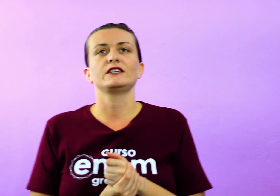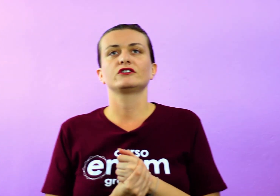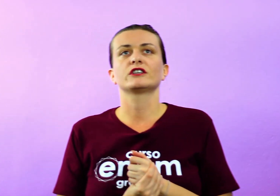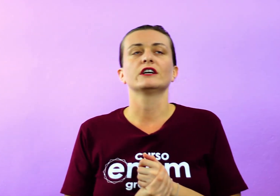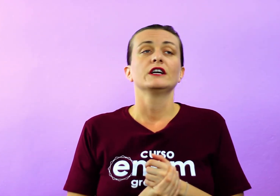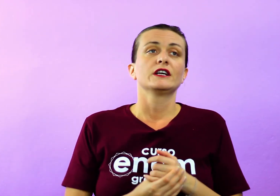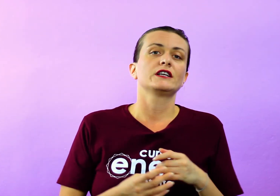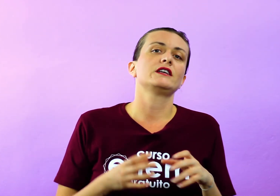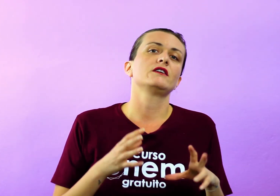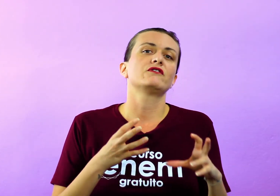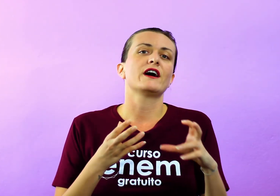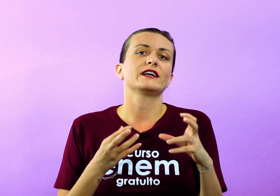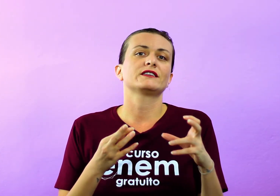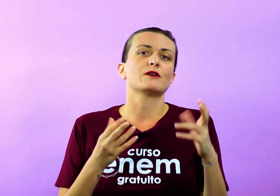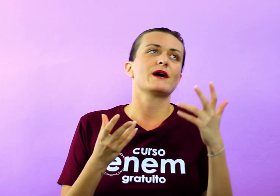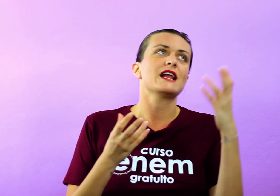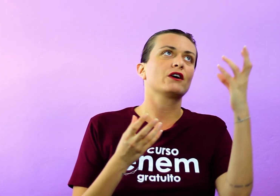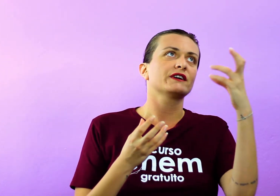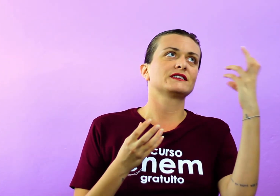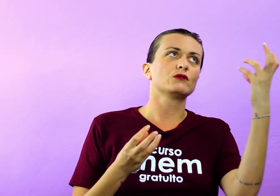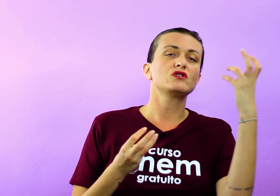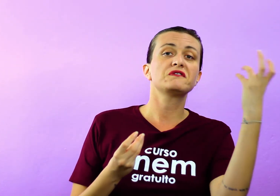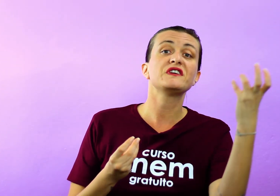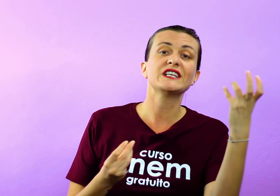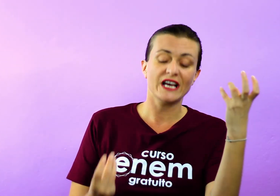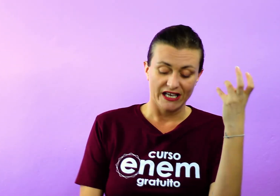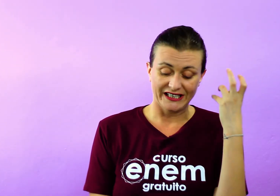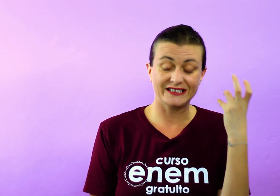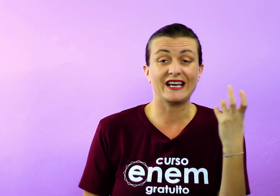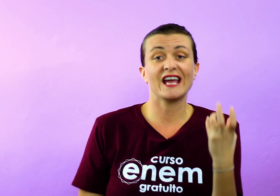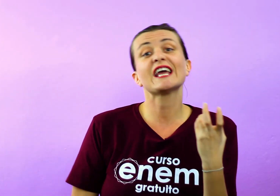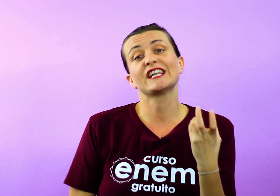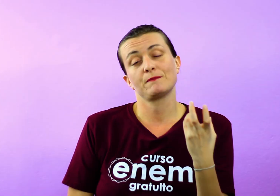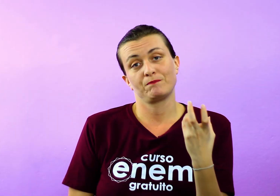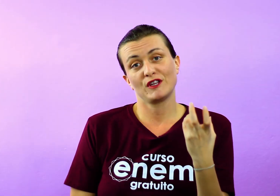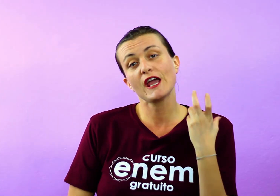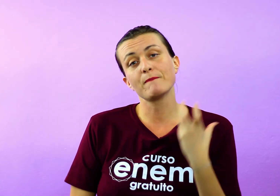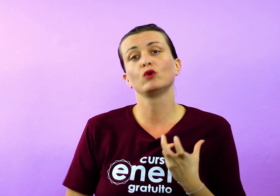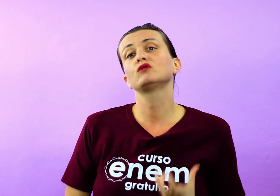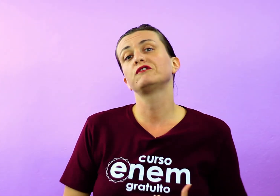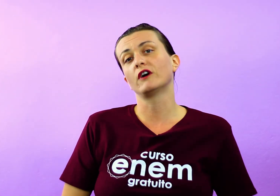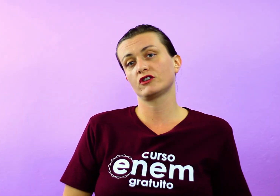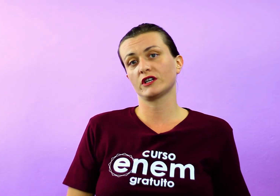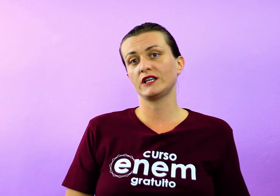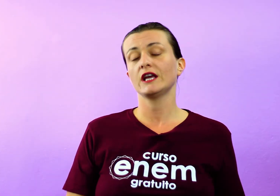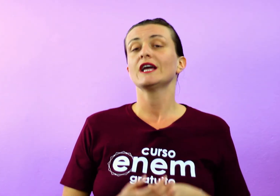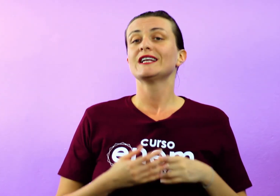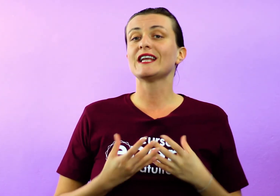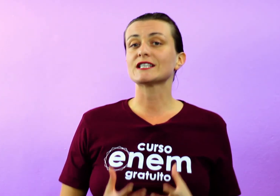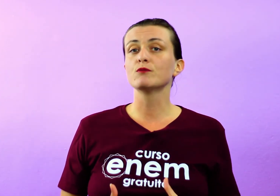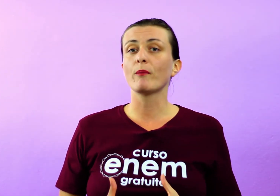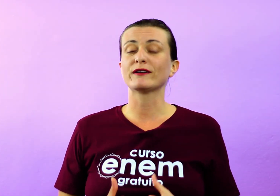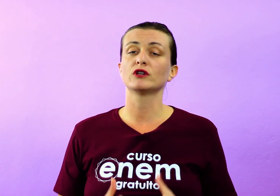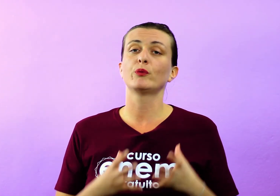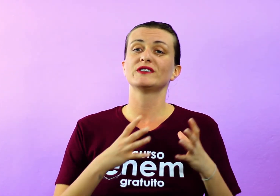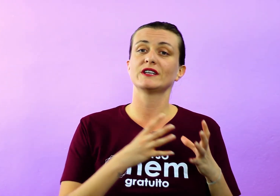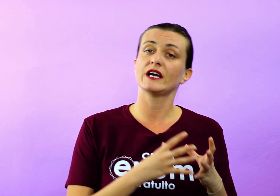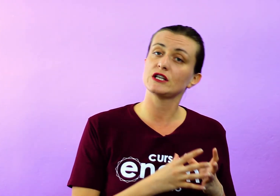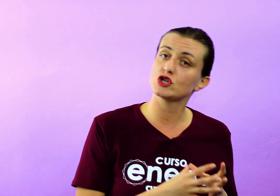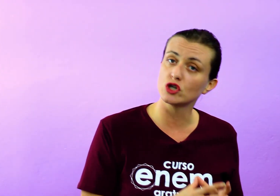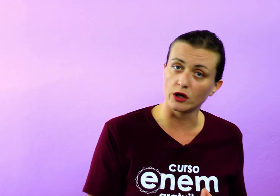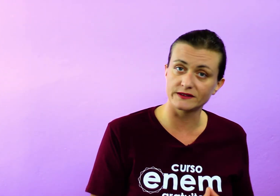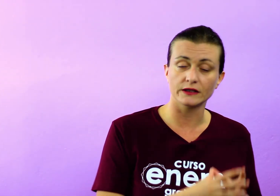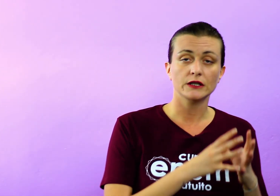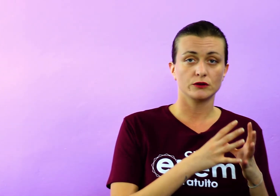a característica que vai trabalhar com a questão divina e terrena, que é muito forte aqui, nesse momento da